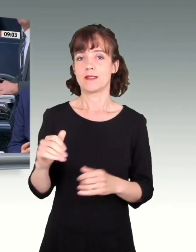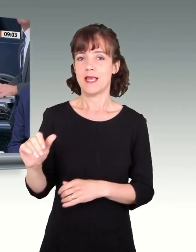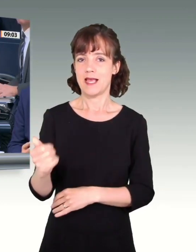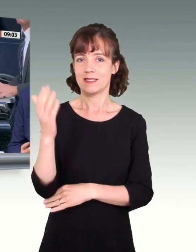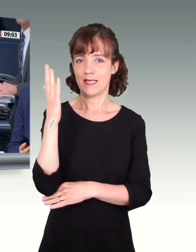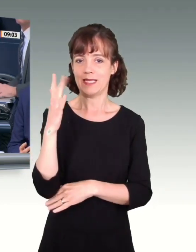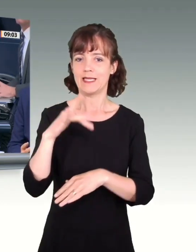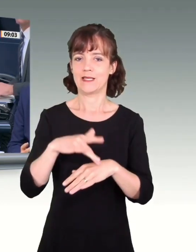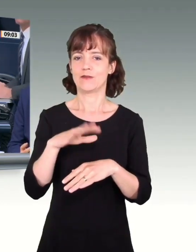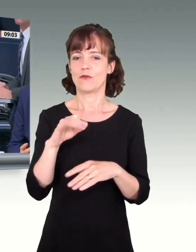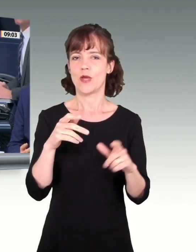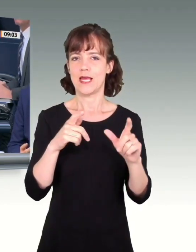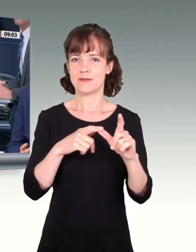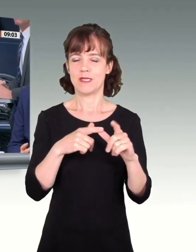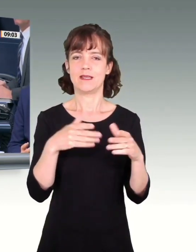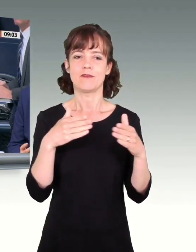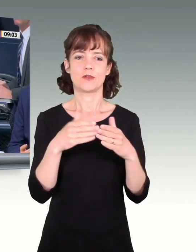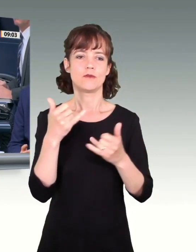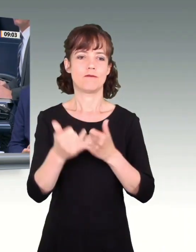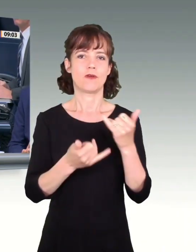Punkt für die SPD-Fraktion Katja Mast.